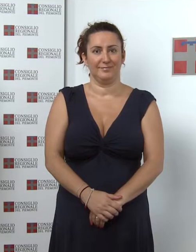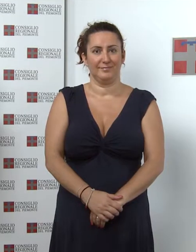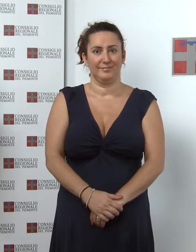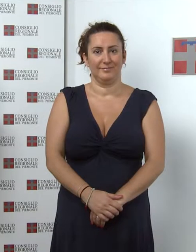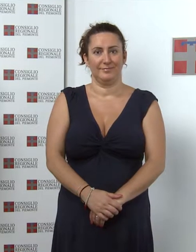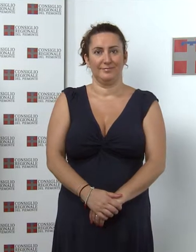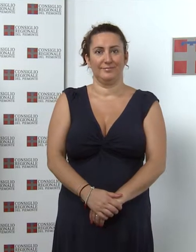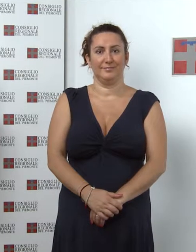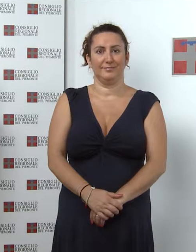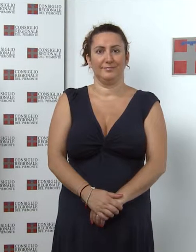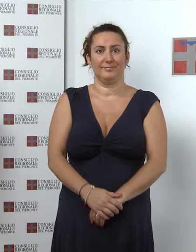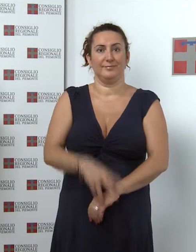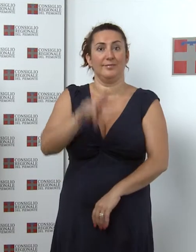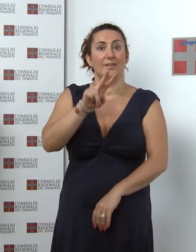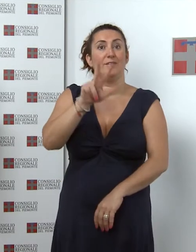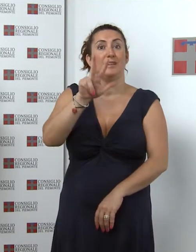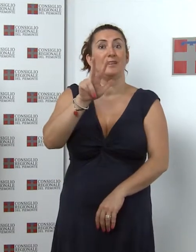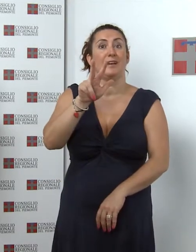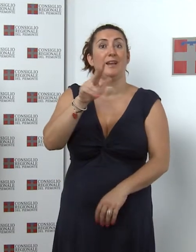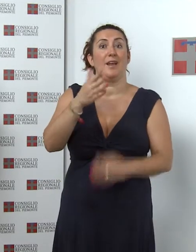Seduta del 23 luglio